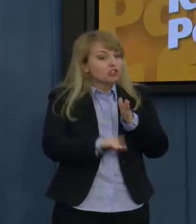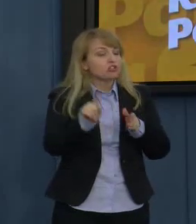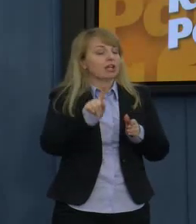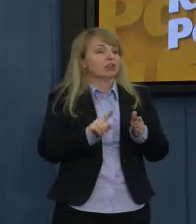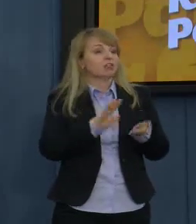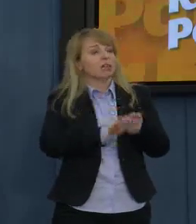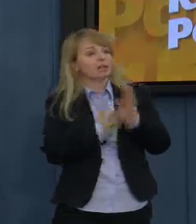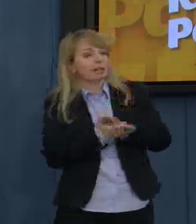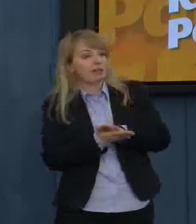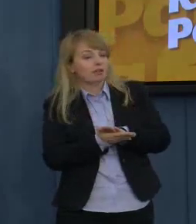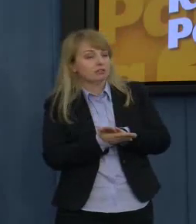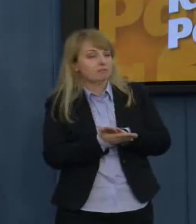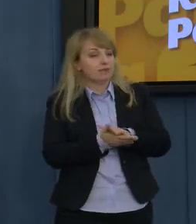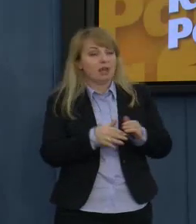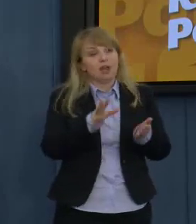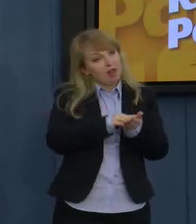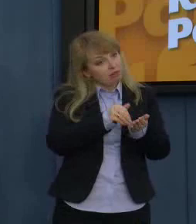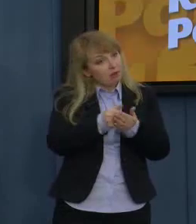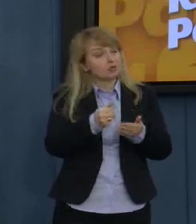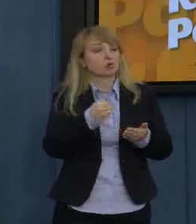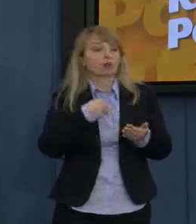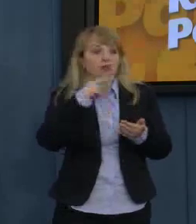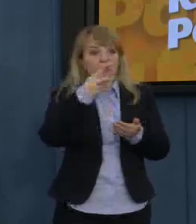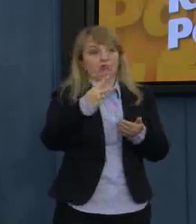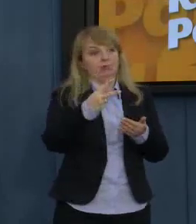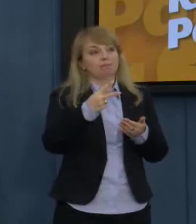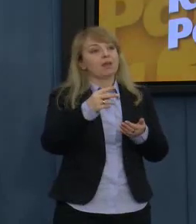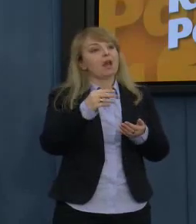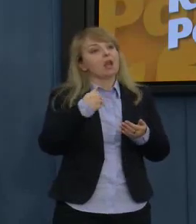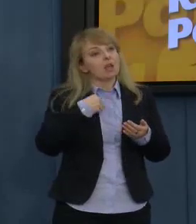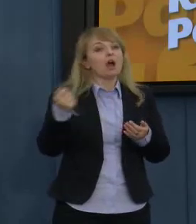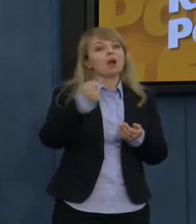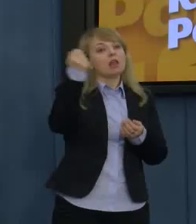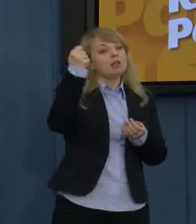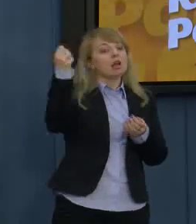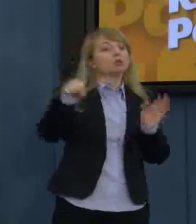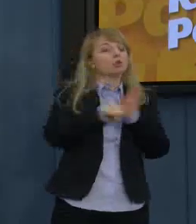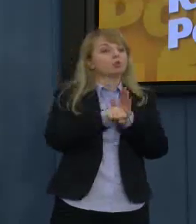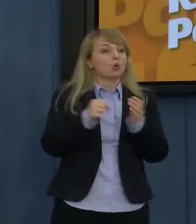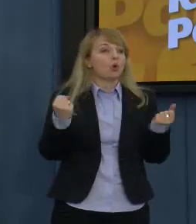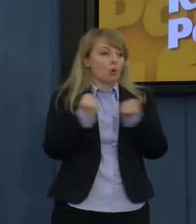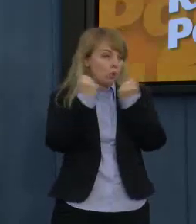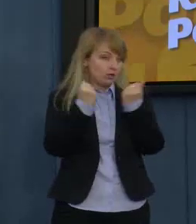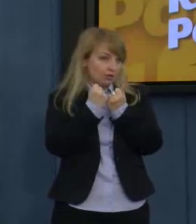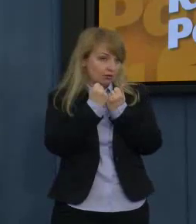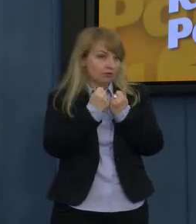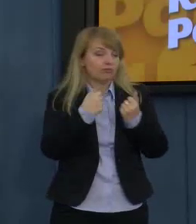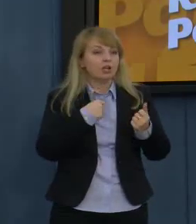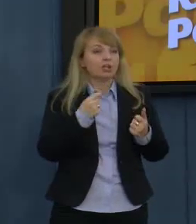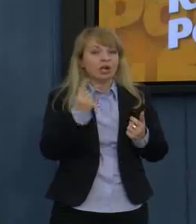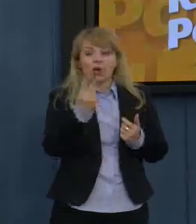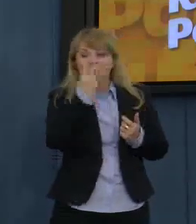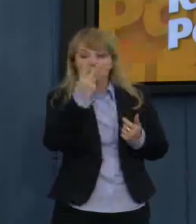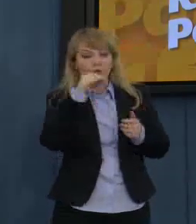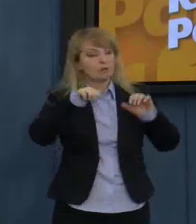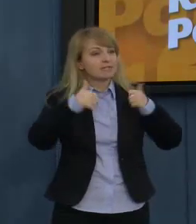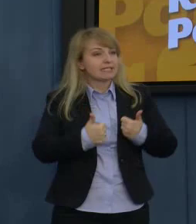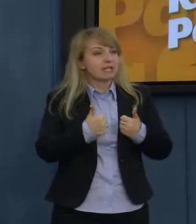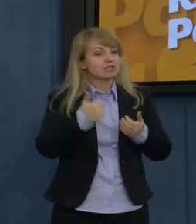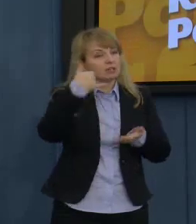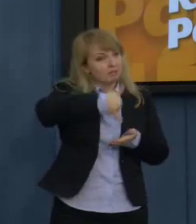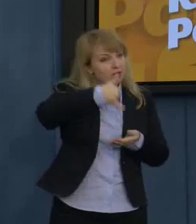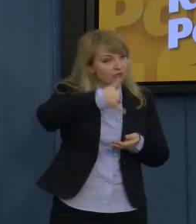przykład jeszcze raz. Załóżmy, że ja jeżdżę po Krakowie po stacjach benzynowych, przejechałem przez 10 stacji, wybieram tą, gdzie jest najtańsza benzyna i tam tankuję.